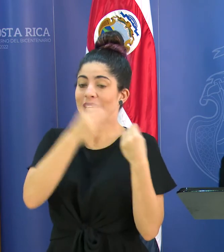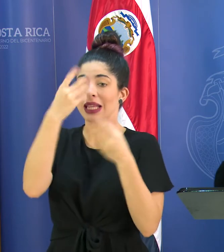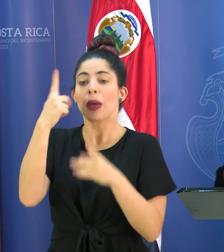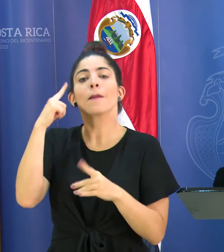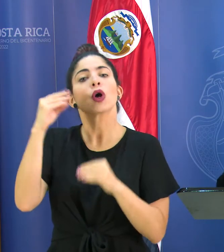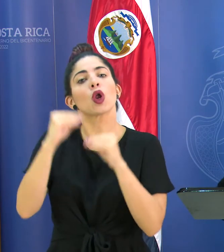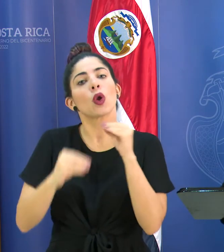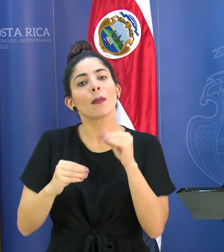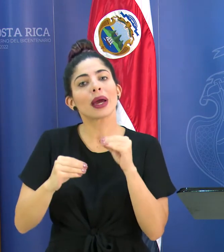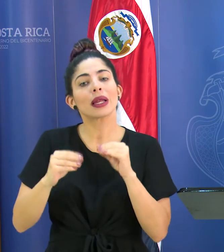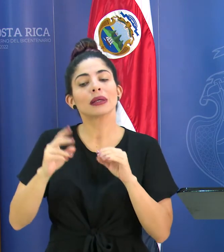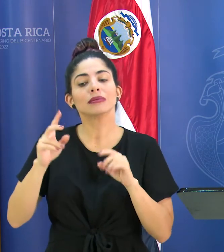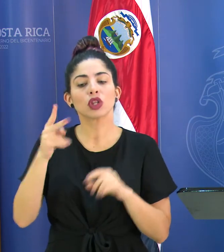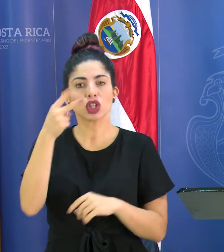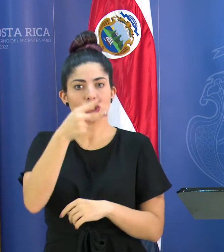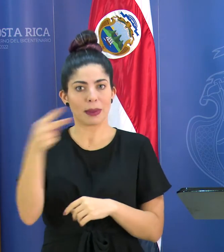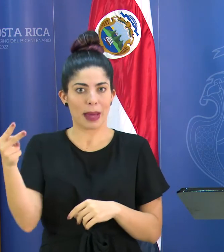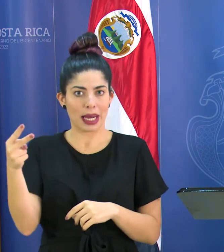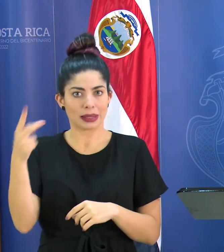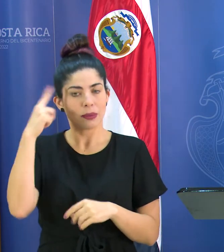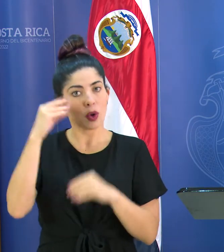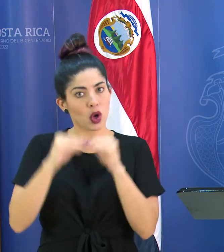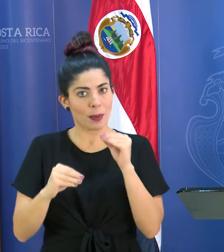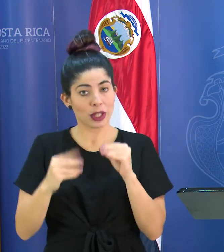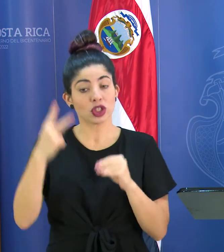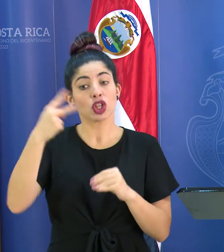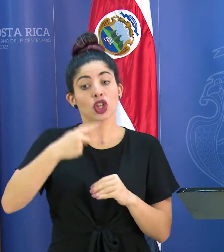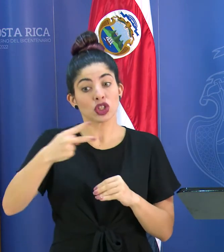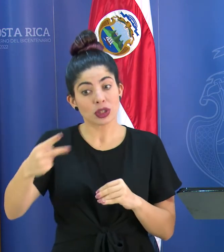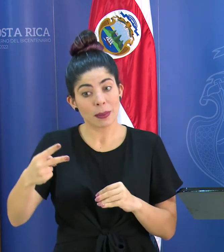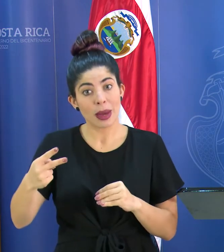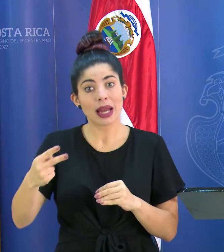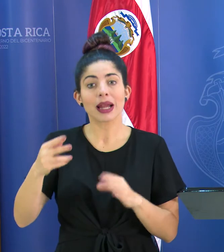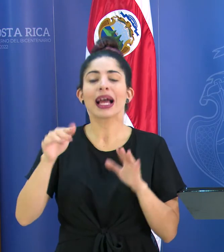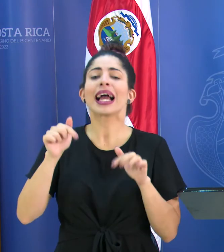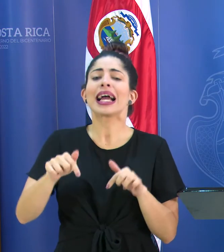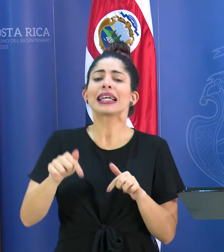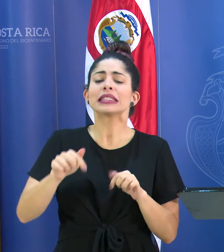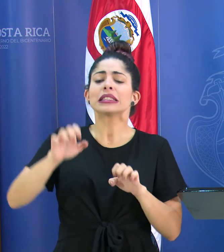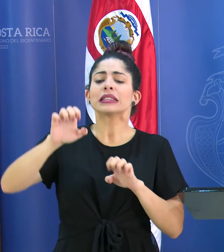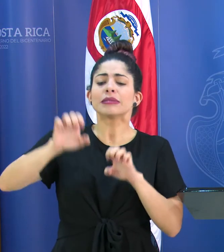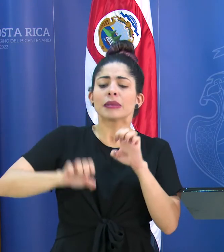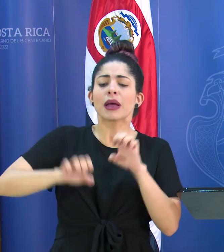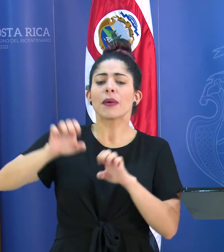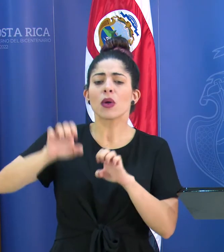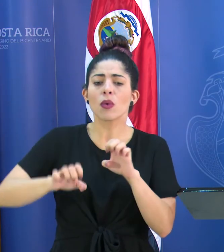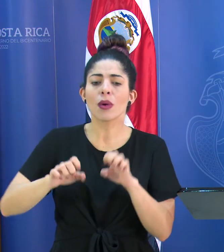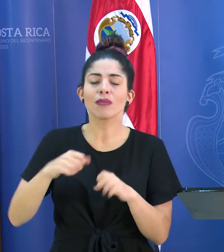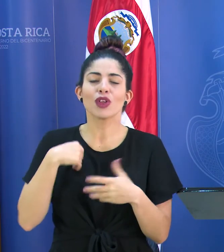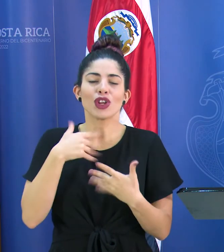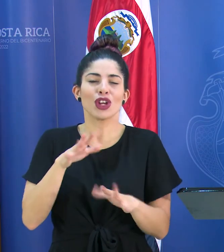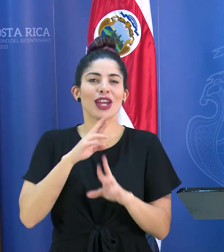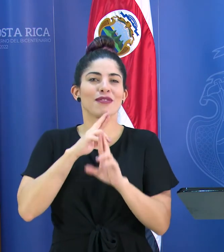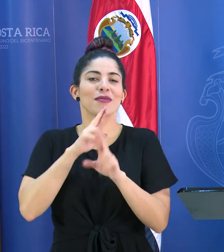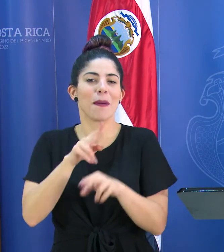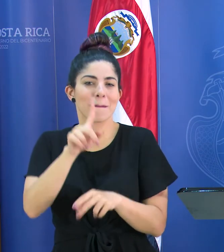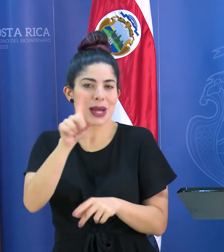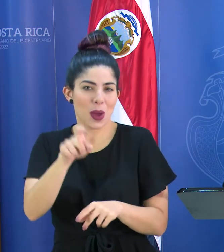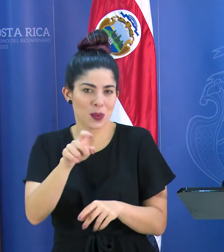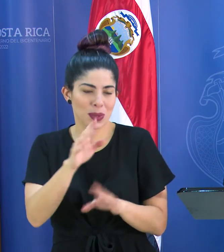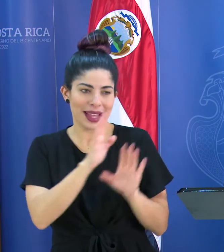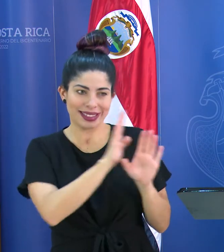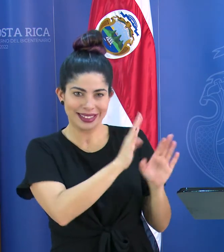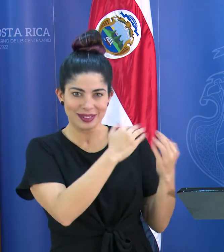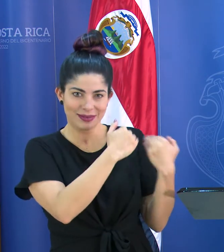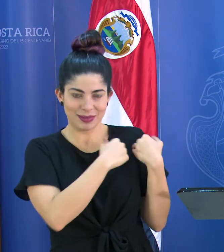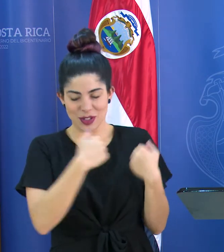por lo menos una valoración inicial de dos semanas en dos semanas se va a valorar esto se va a valorar no quiero contestar preguntas que son más de él que